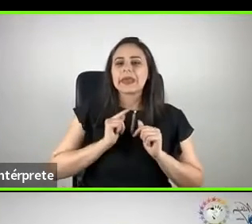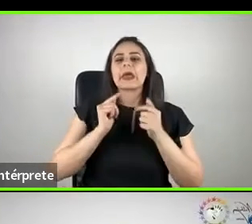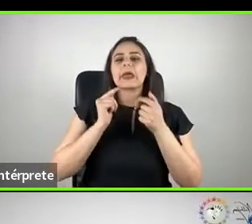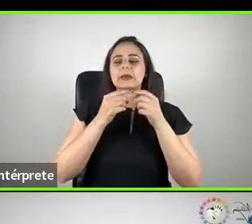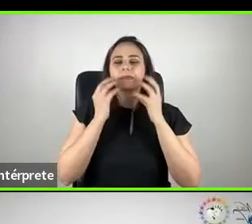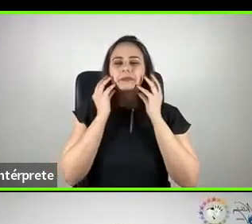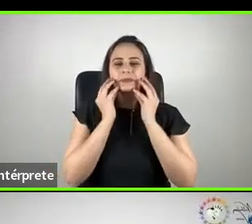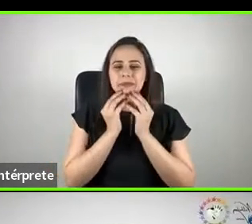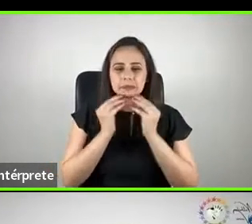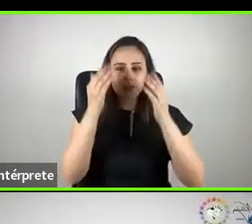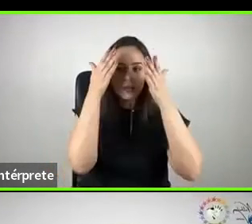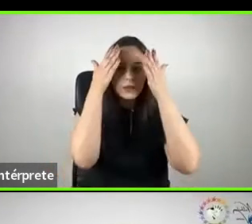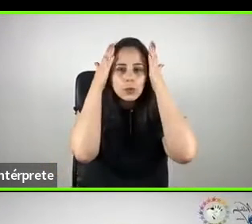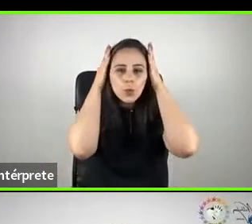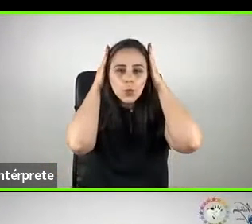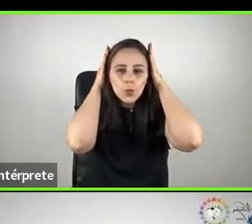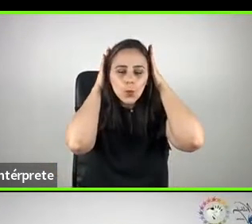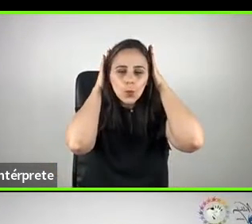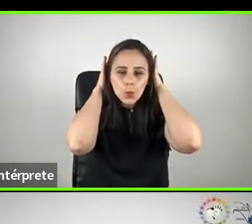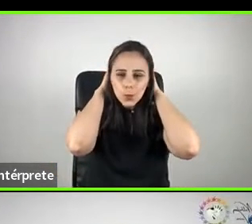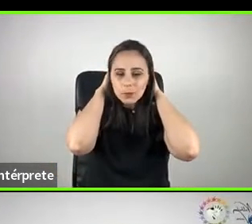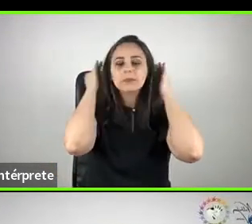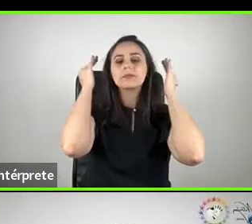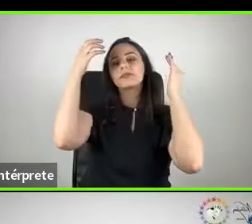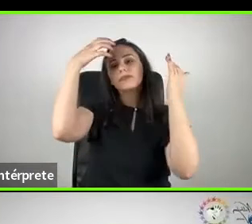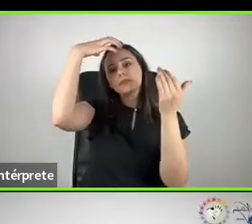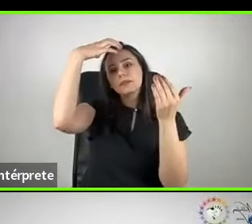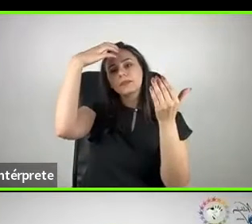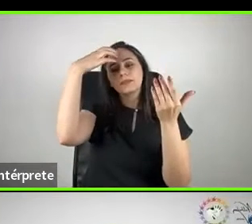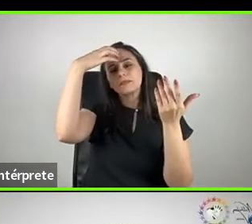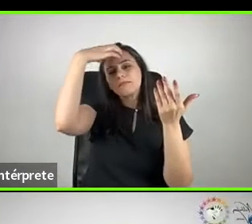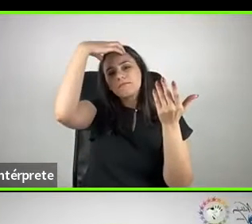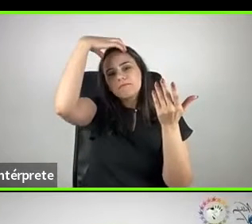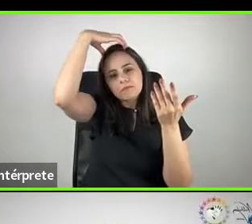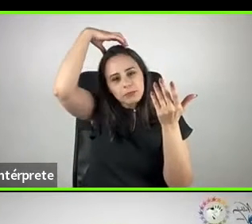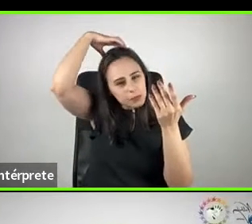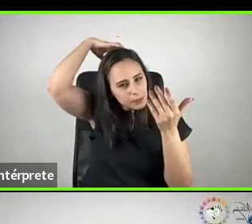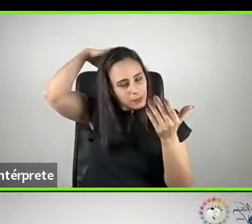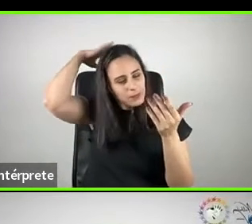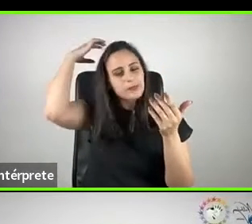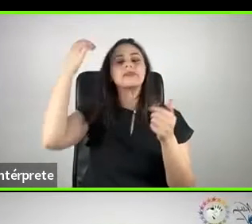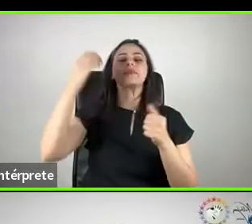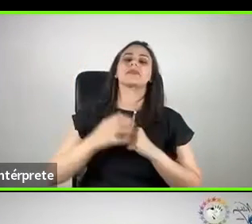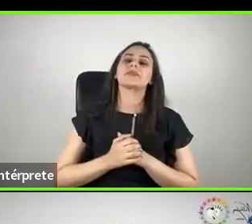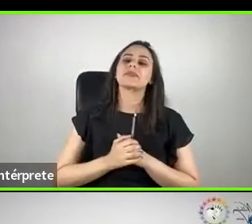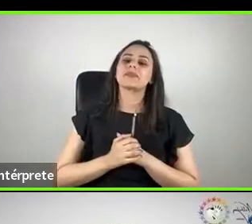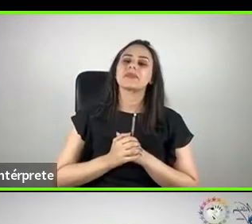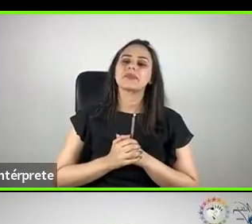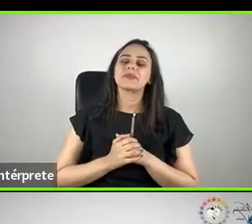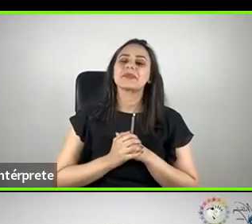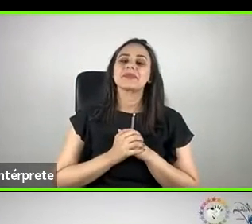é bem curto na lateral e um pouco maior na parte de cima, tá?